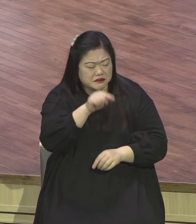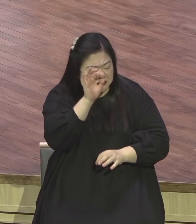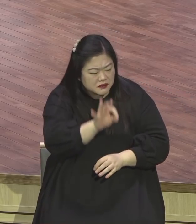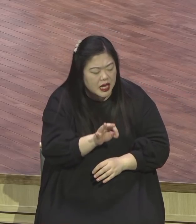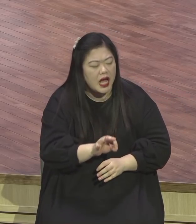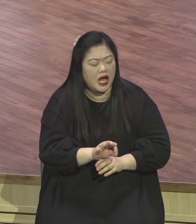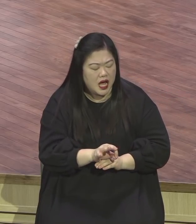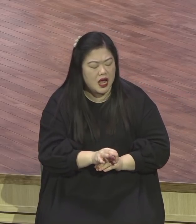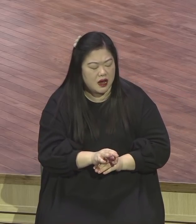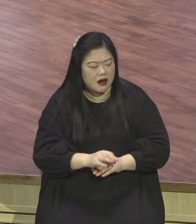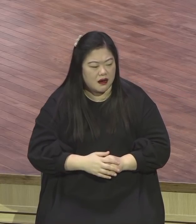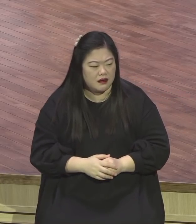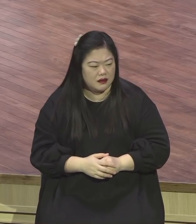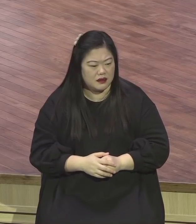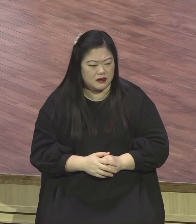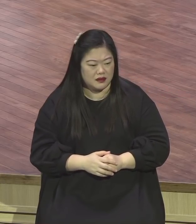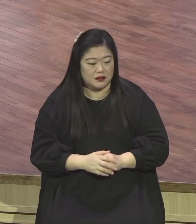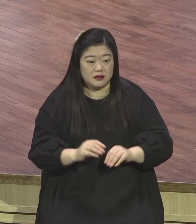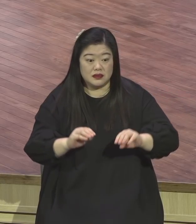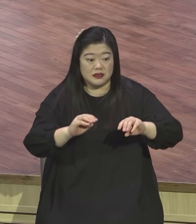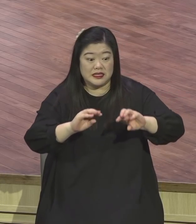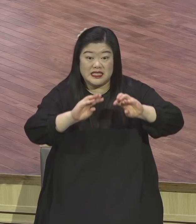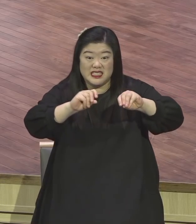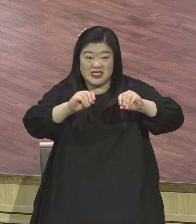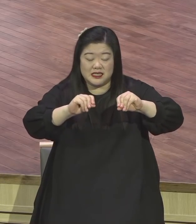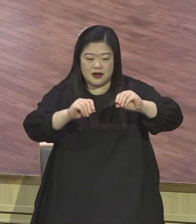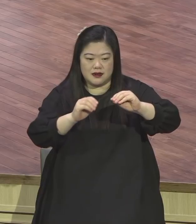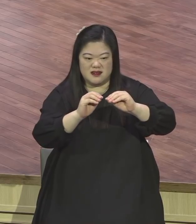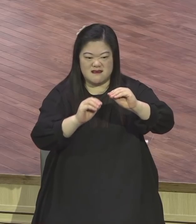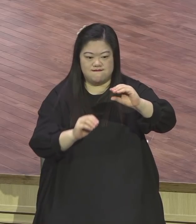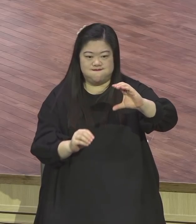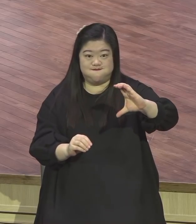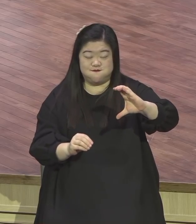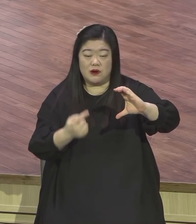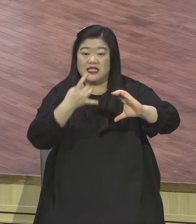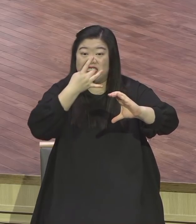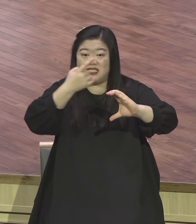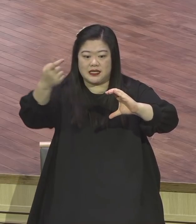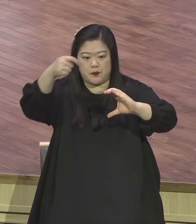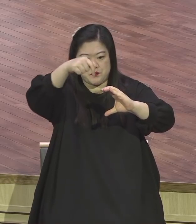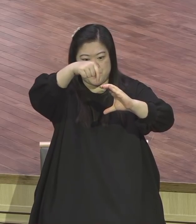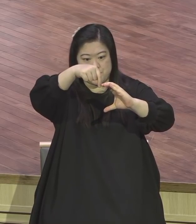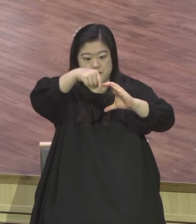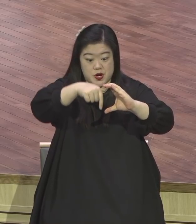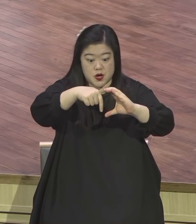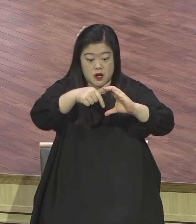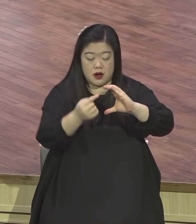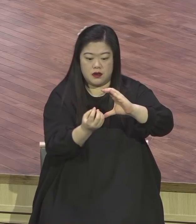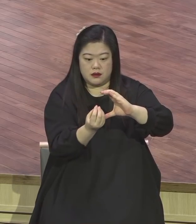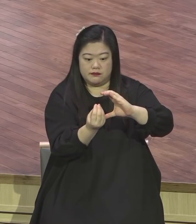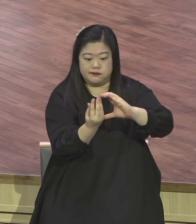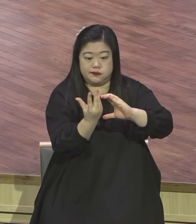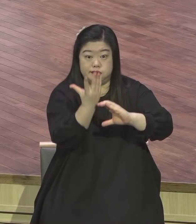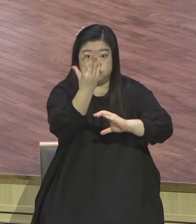흙이 얕아가지고 돌밭에 뿌려진 이것은요. 흙이 깊지 않냐기 때문에